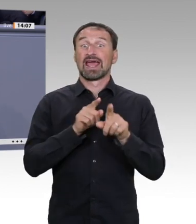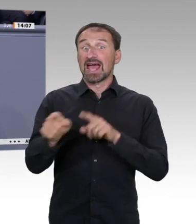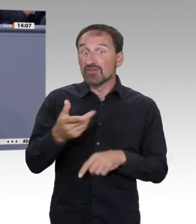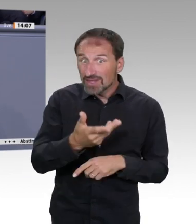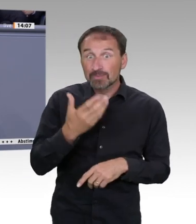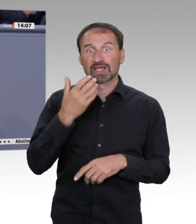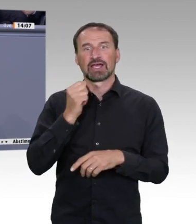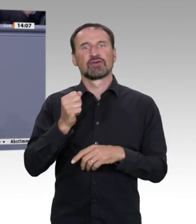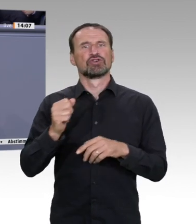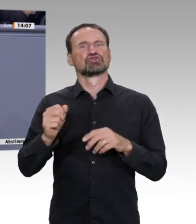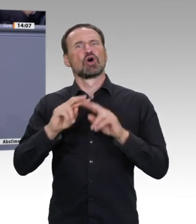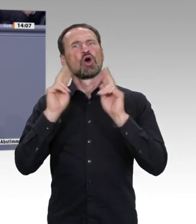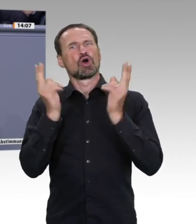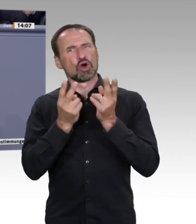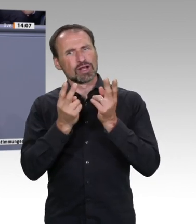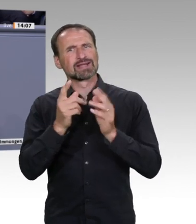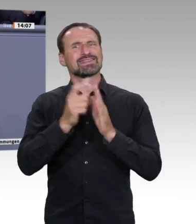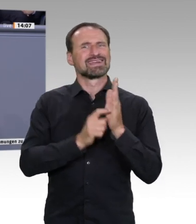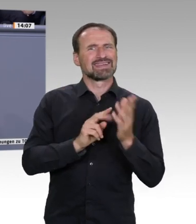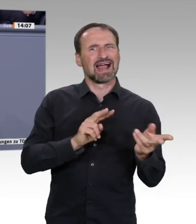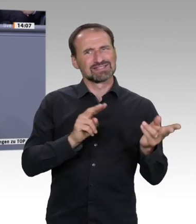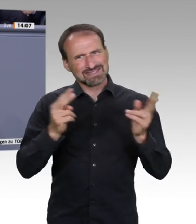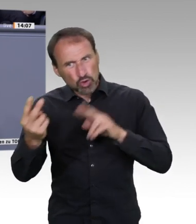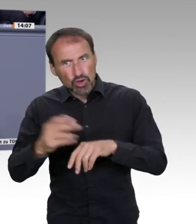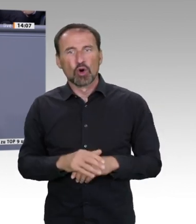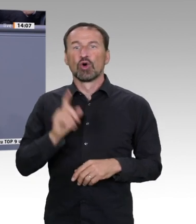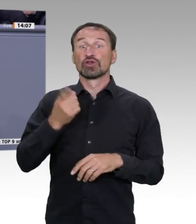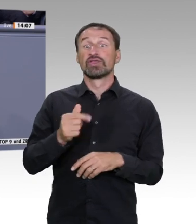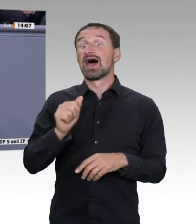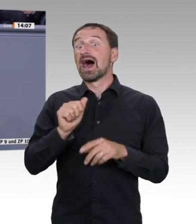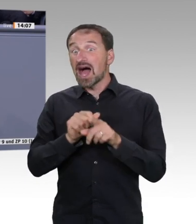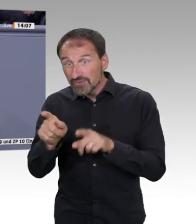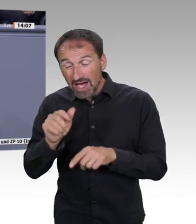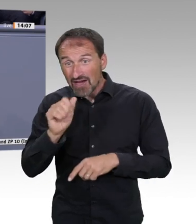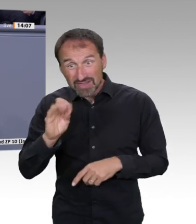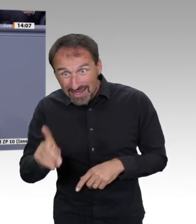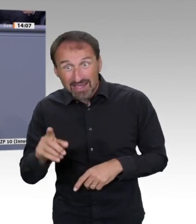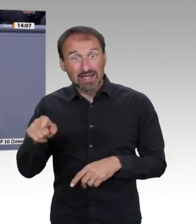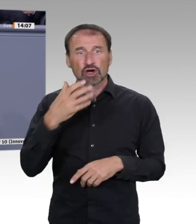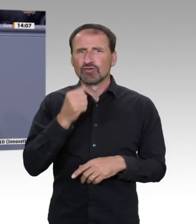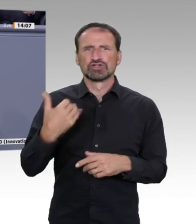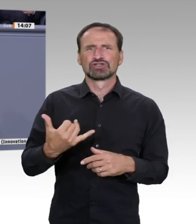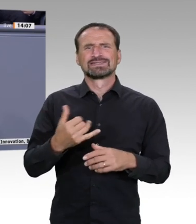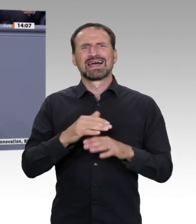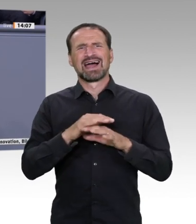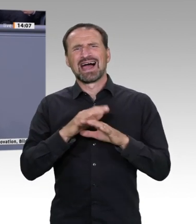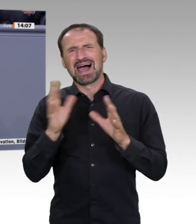Hause bis heute nicht verstanden haben. Ohne auch nur für eines der Themen einen konsistenten Plan entwickelt zu haben,